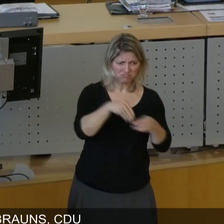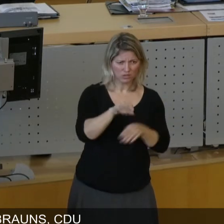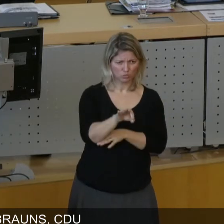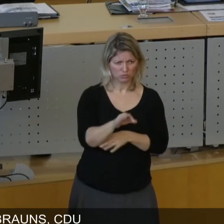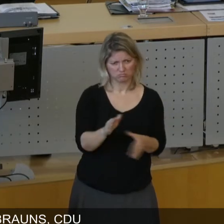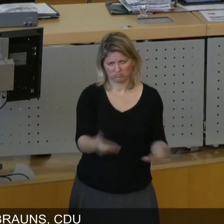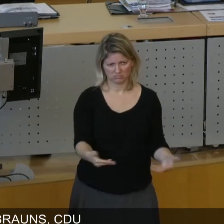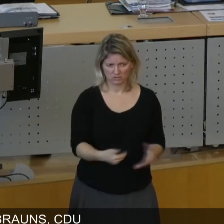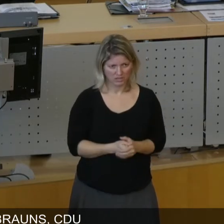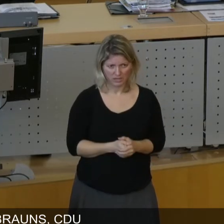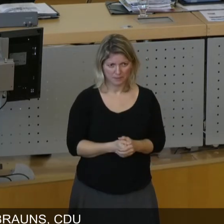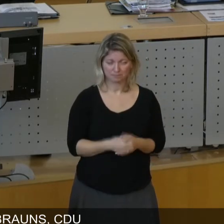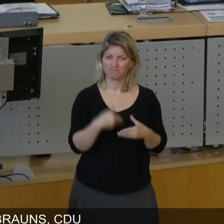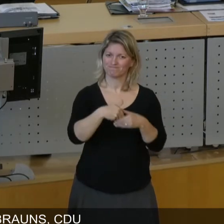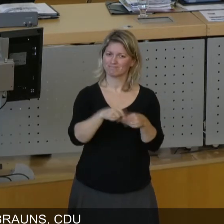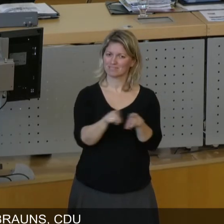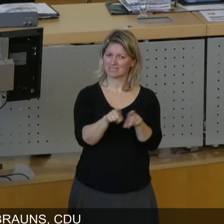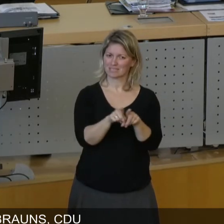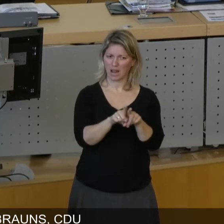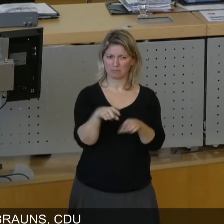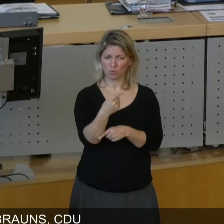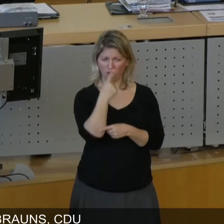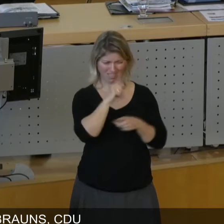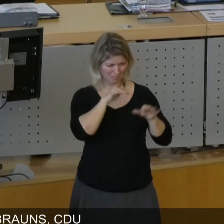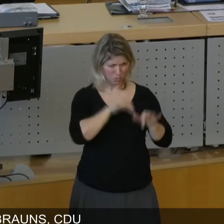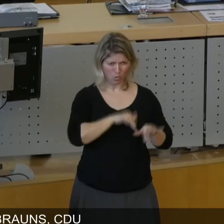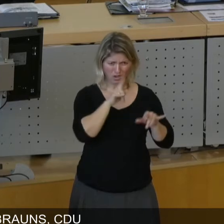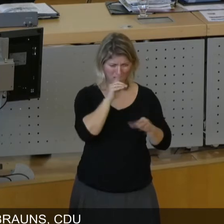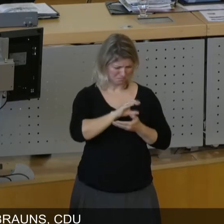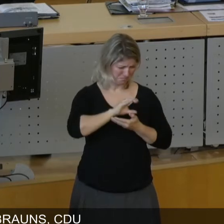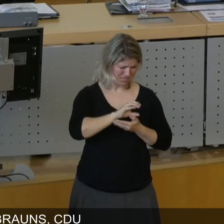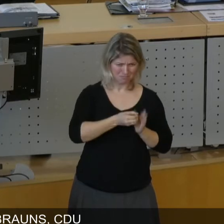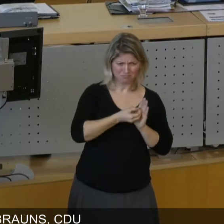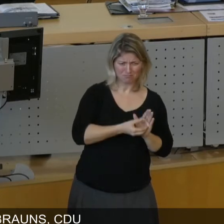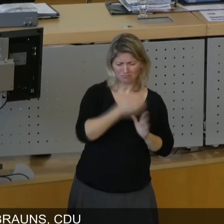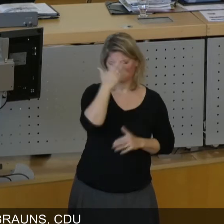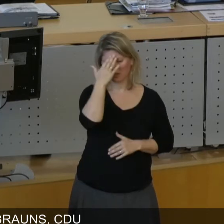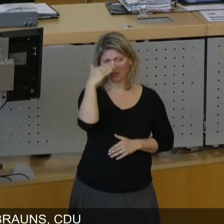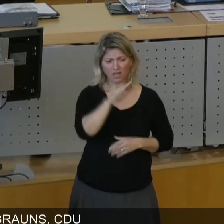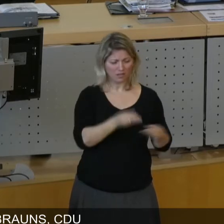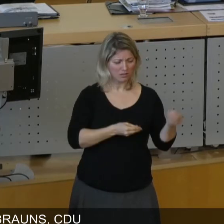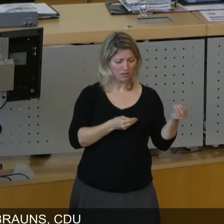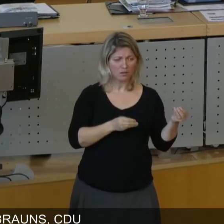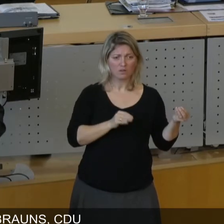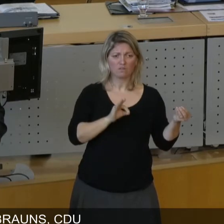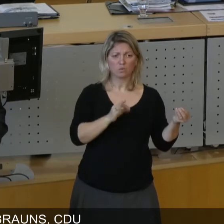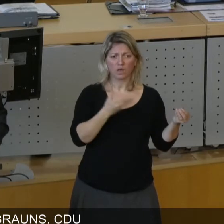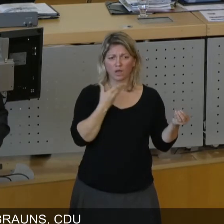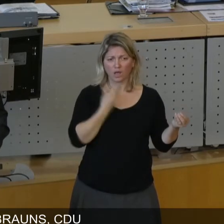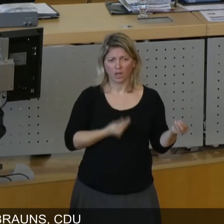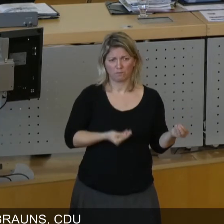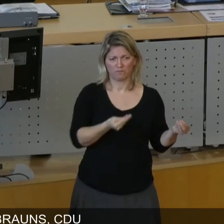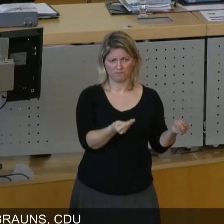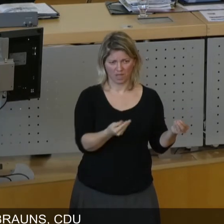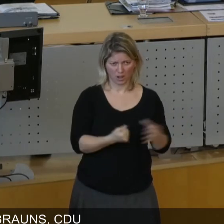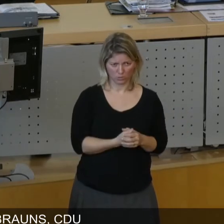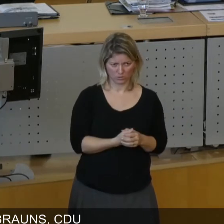Und das ist genau dasselbe mit diesem bürokratischen Monstrum, können Sie maximal eine Empfehlung machen. Und wenn sich